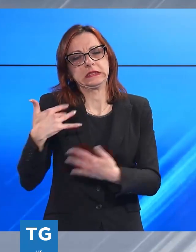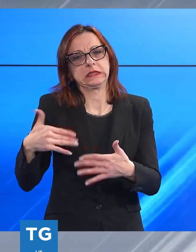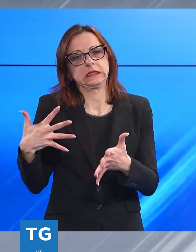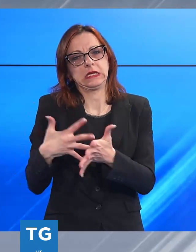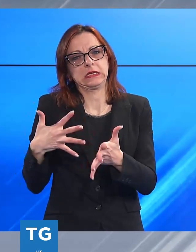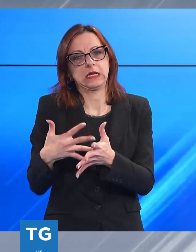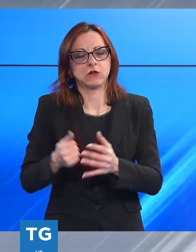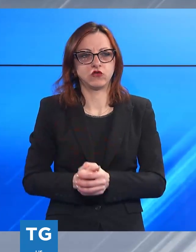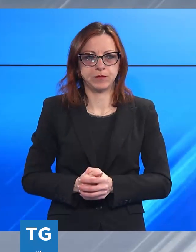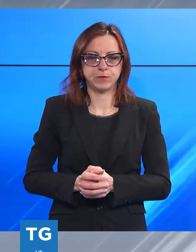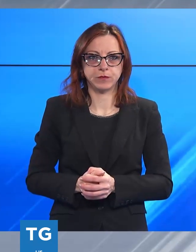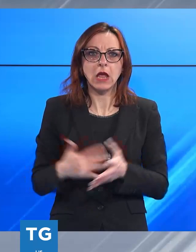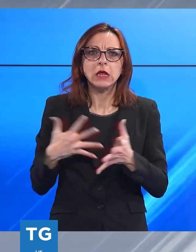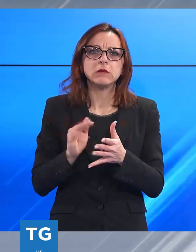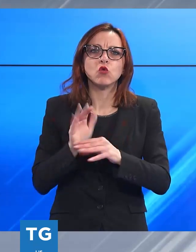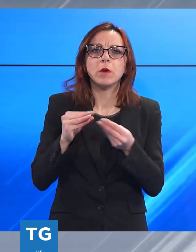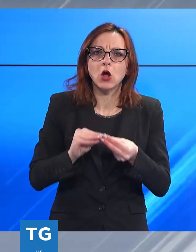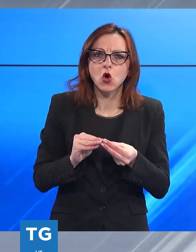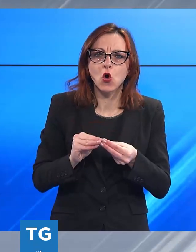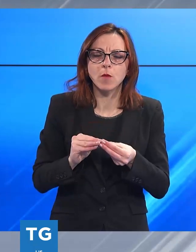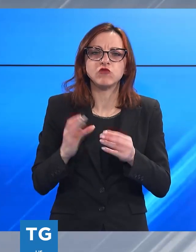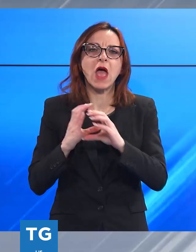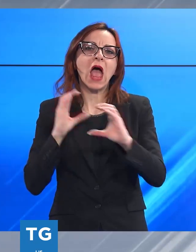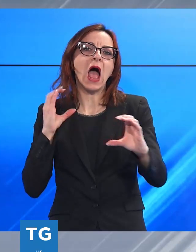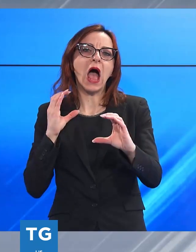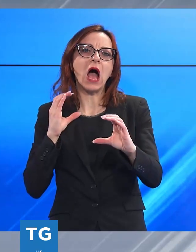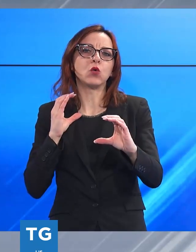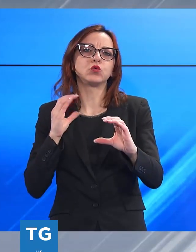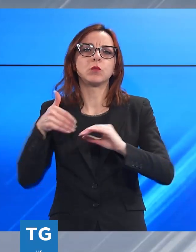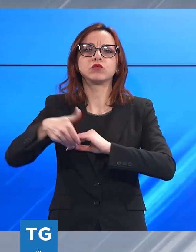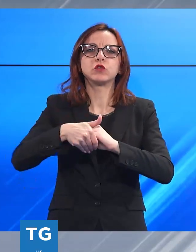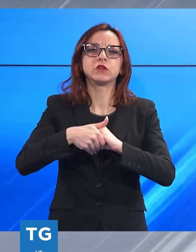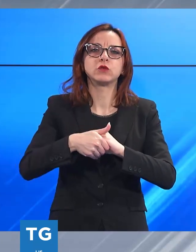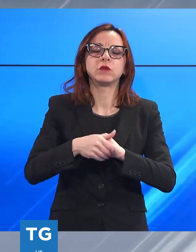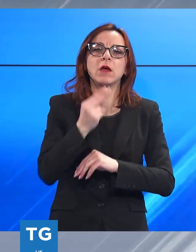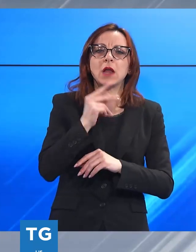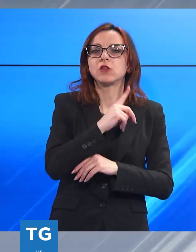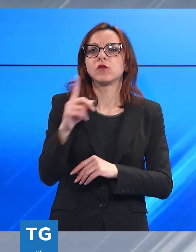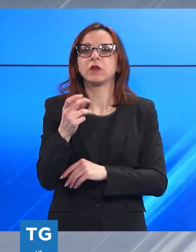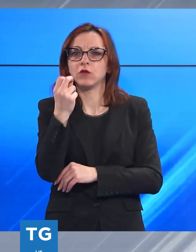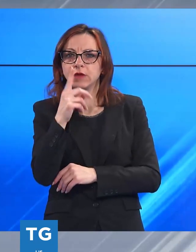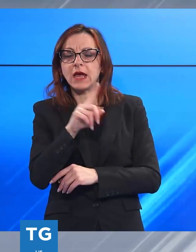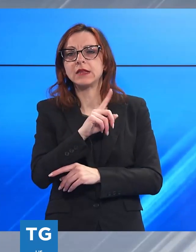ha intensificato il servizio di autobus della linea tra Prato e Firenze e verso Montecatini.